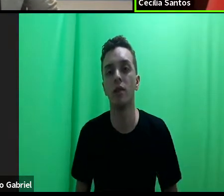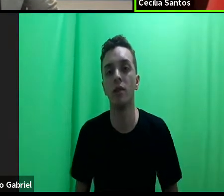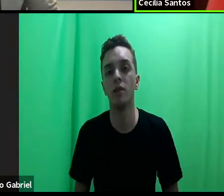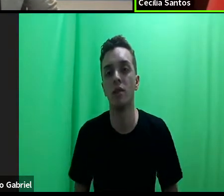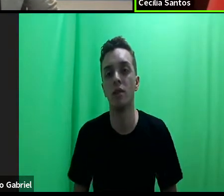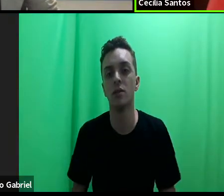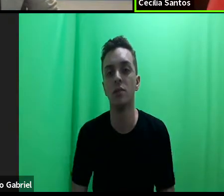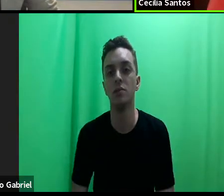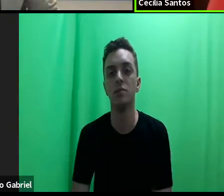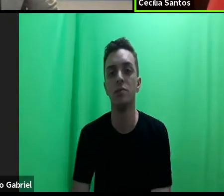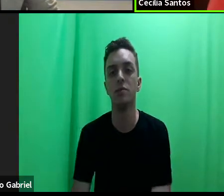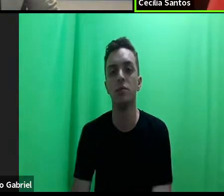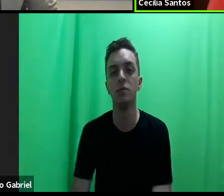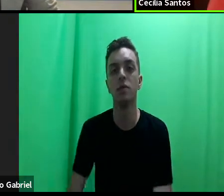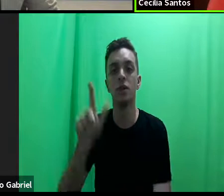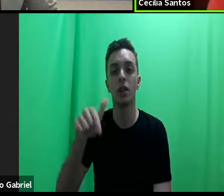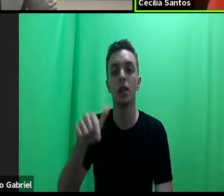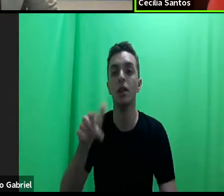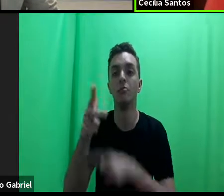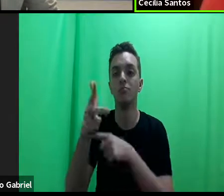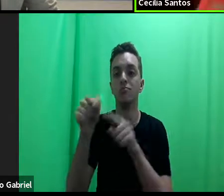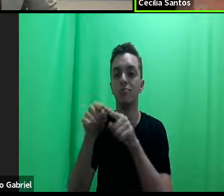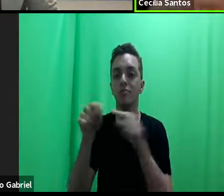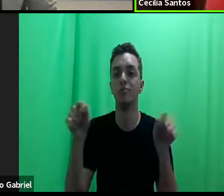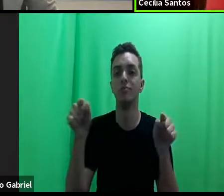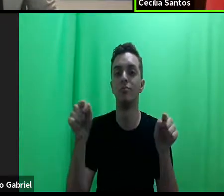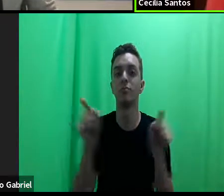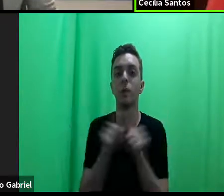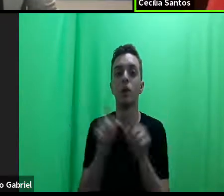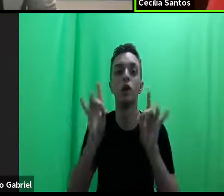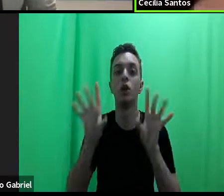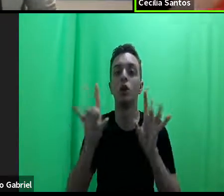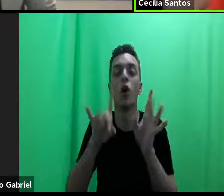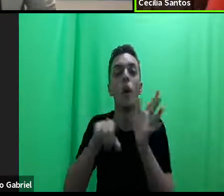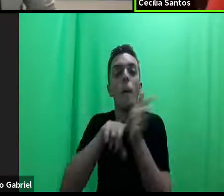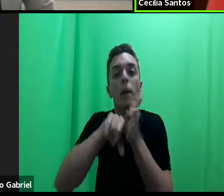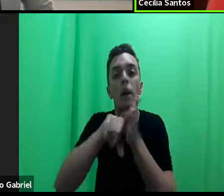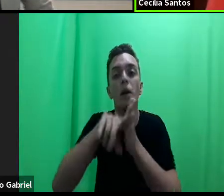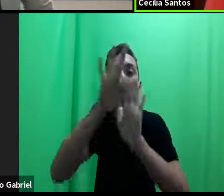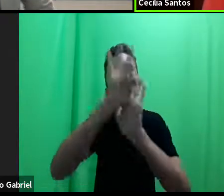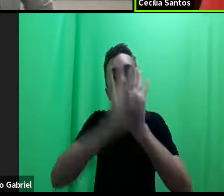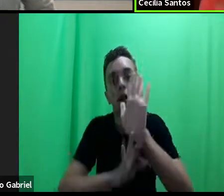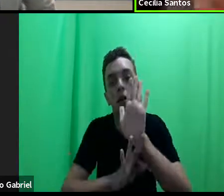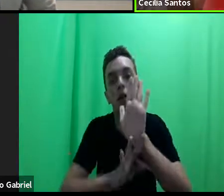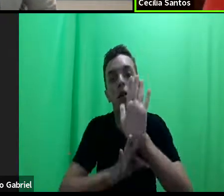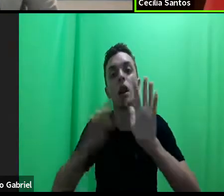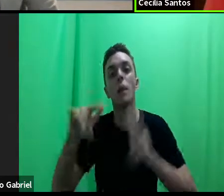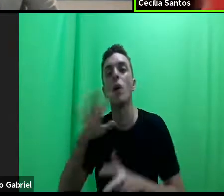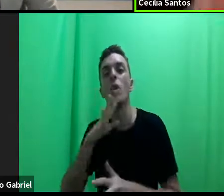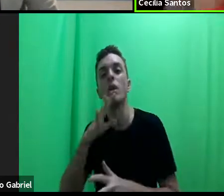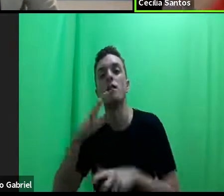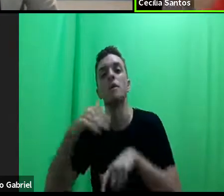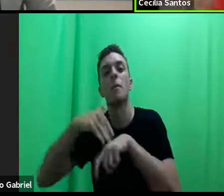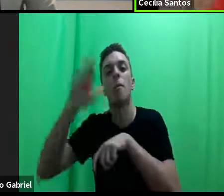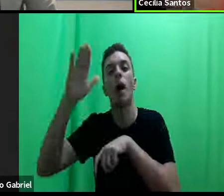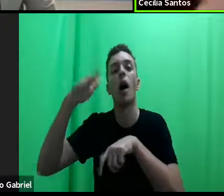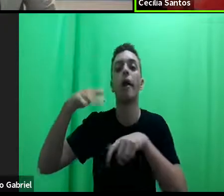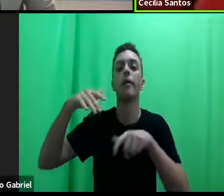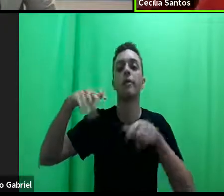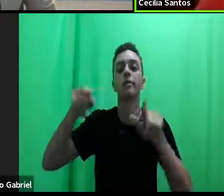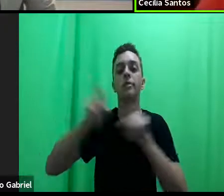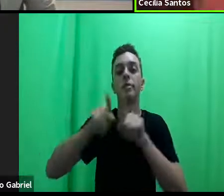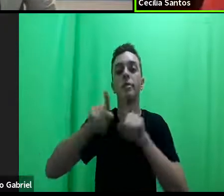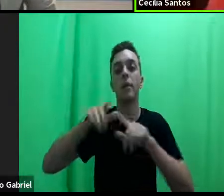que seja documentado, não é? Não só na pesquisa, a pesquisa seria para conhecer melhor essa realidade e